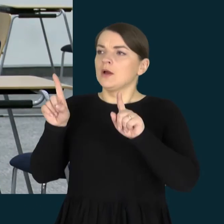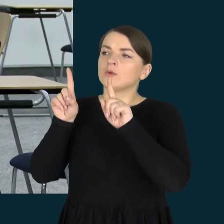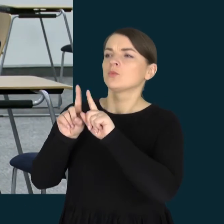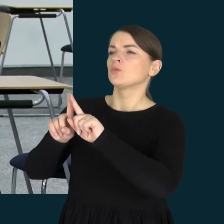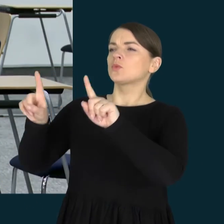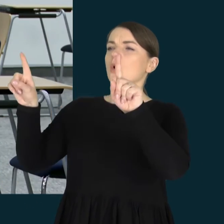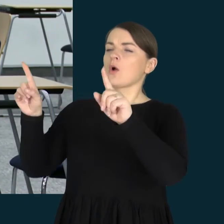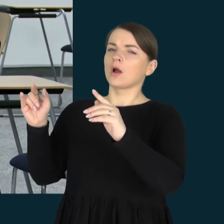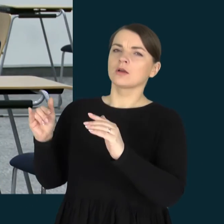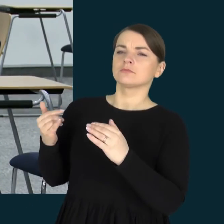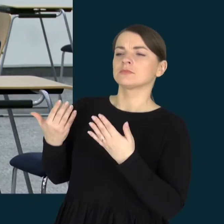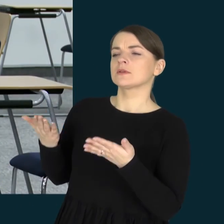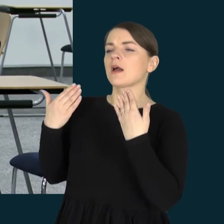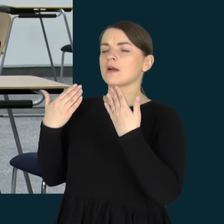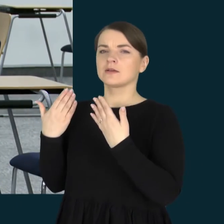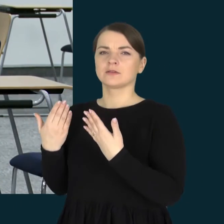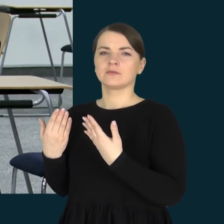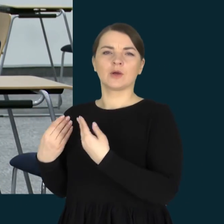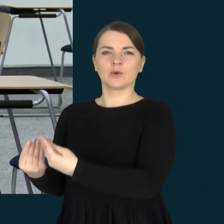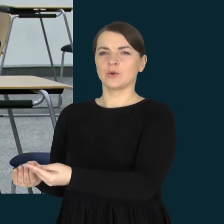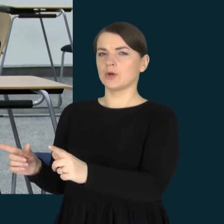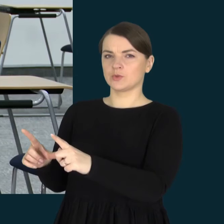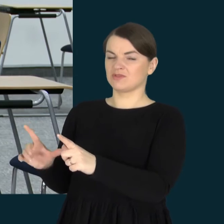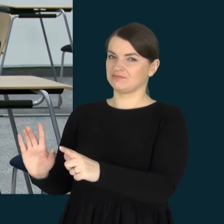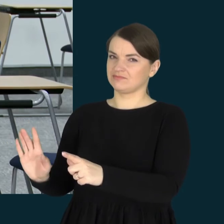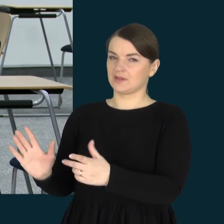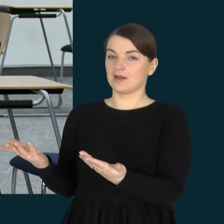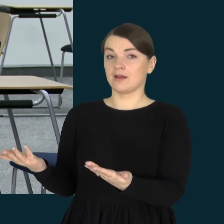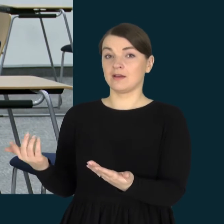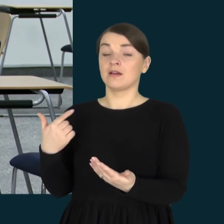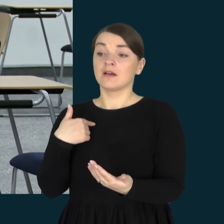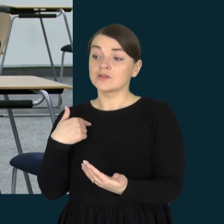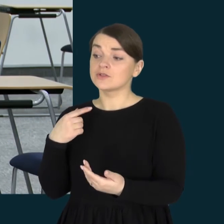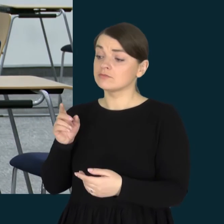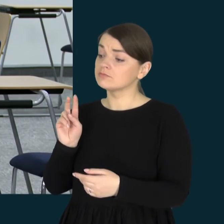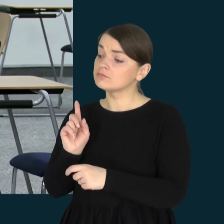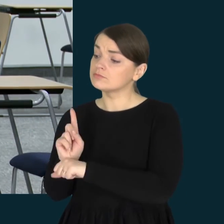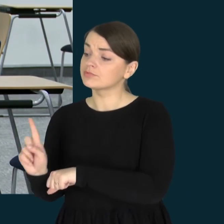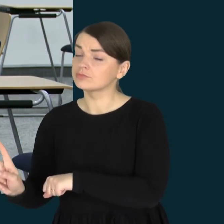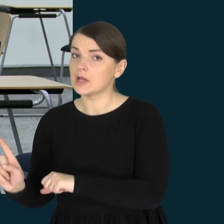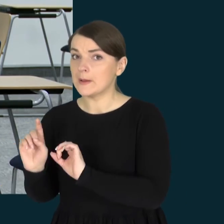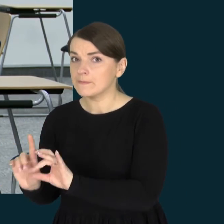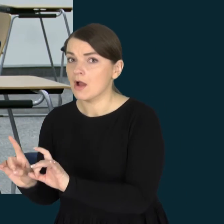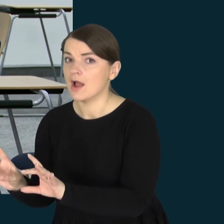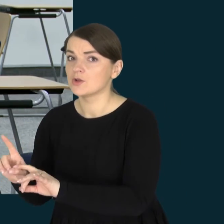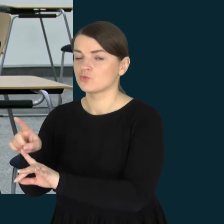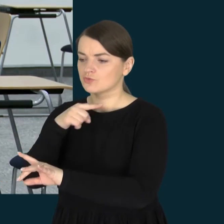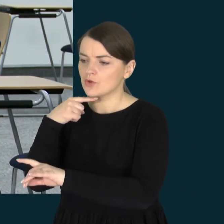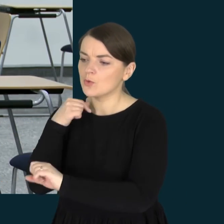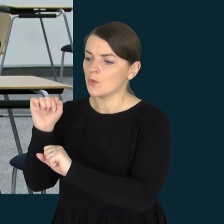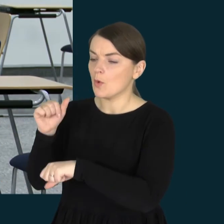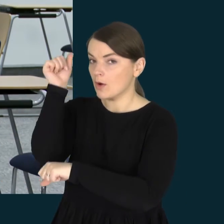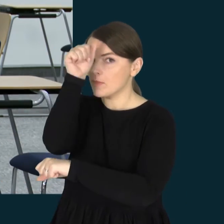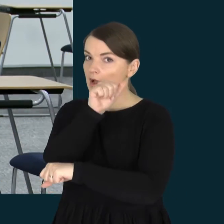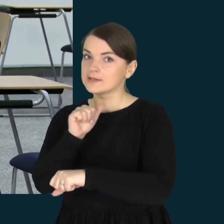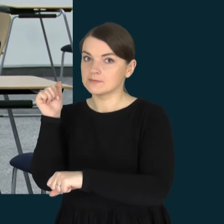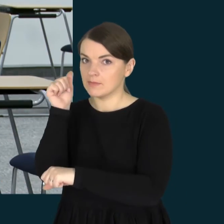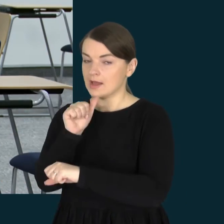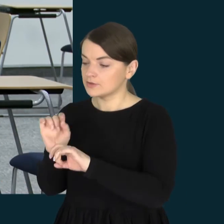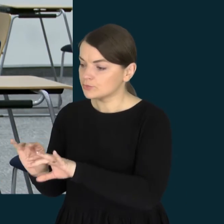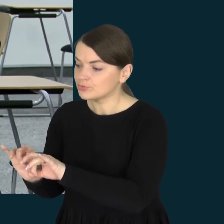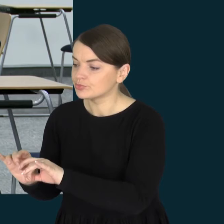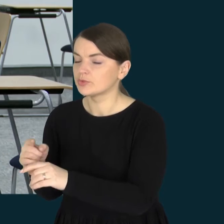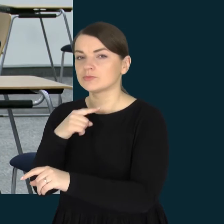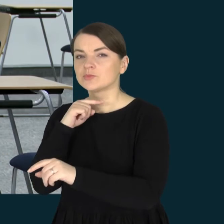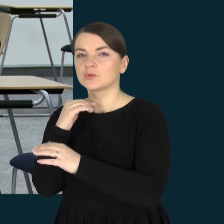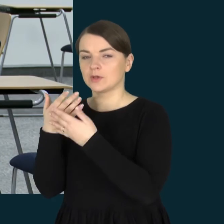palengventas uždyktis. Galbūt prieinu ir paaiškino truputį daugiau arba paaiškino asmeniškai, bet